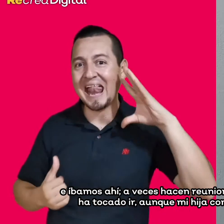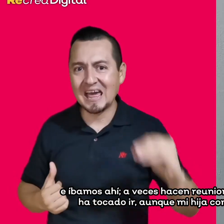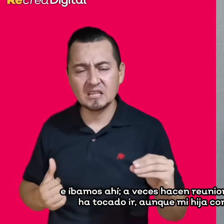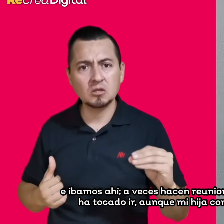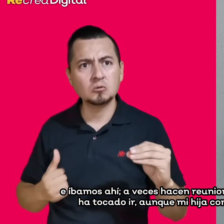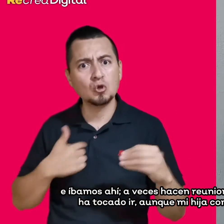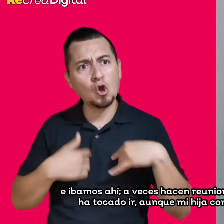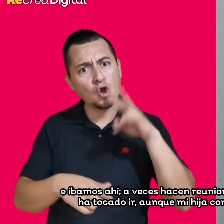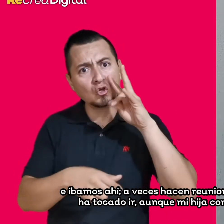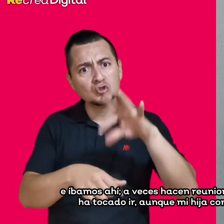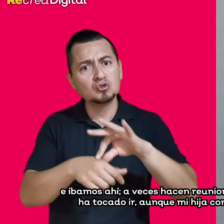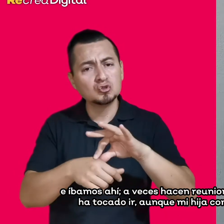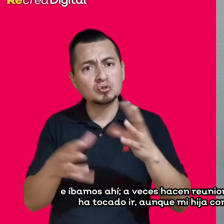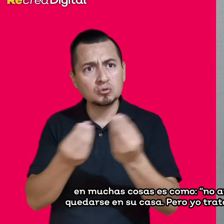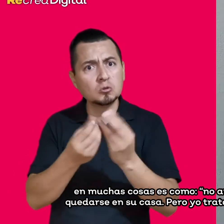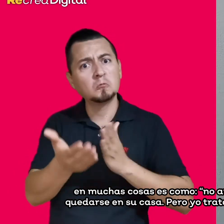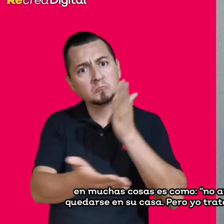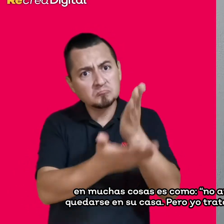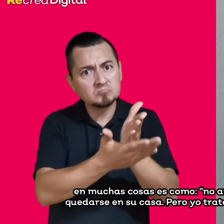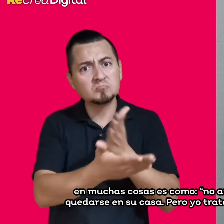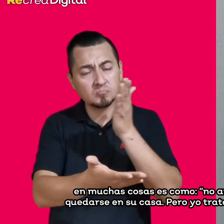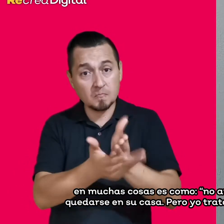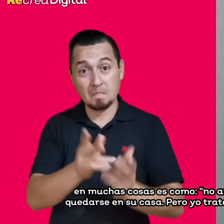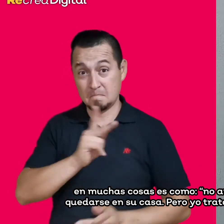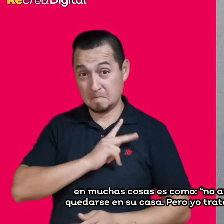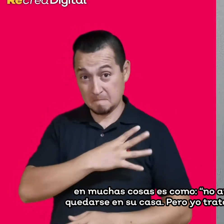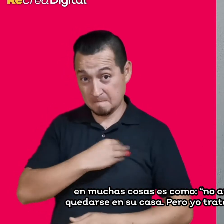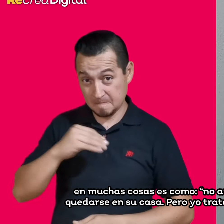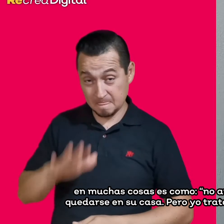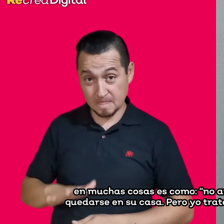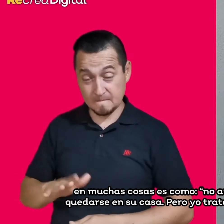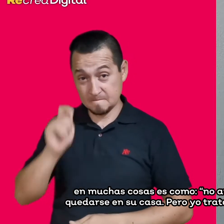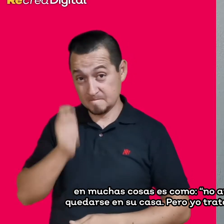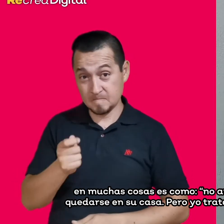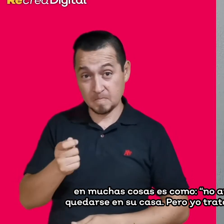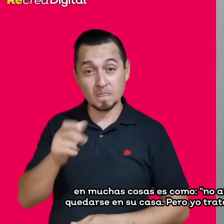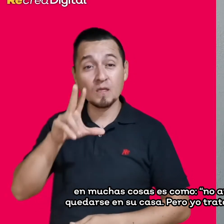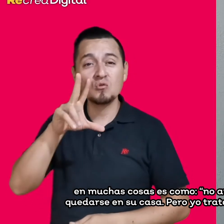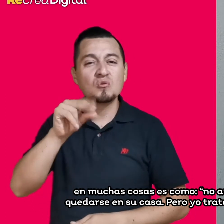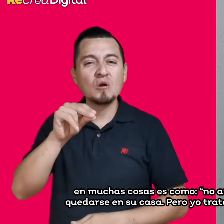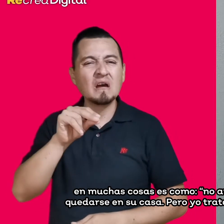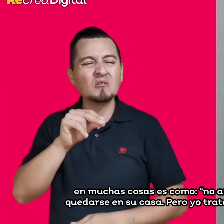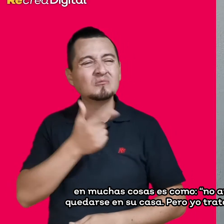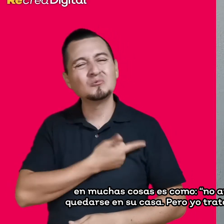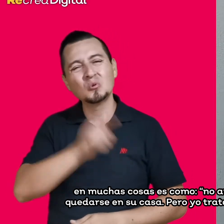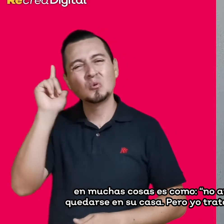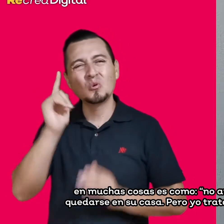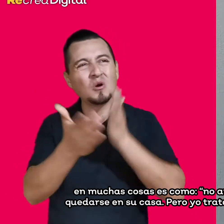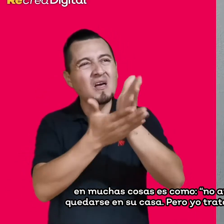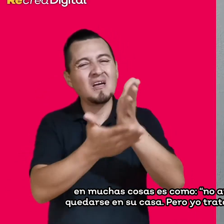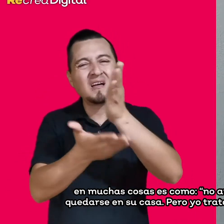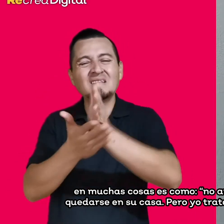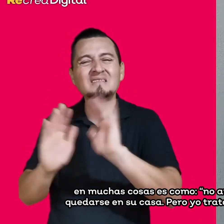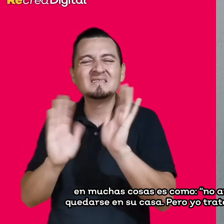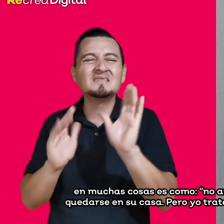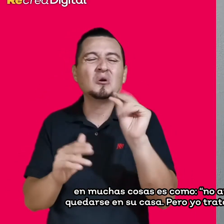de que no es muy social, en muchas cosas es como de, no mamá, no quiero ir. Y es muy de quedarse en su casa. Pero yo